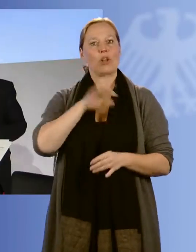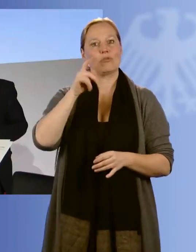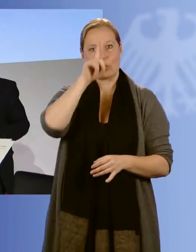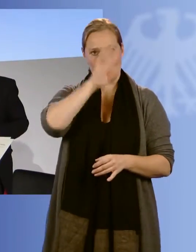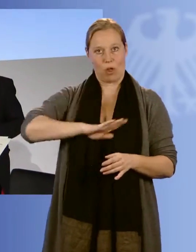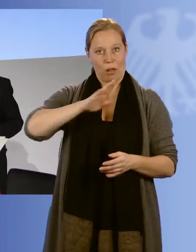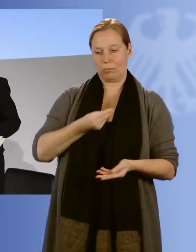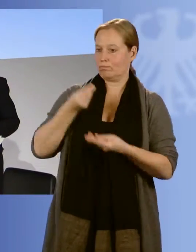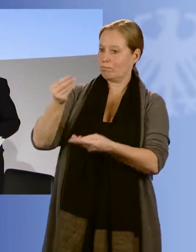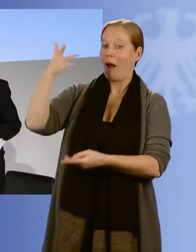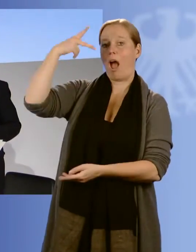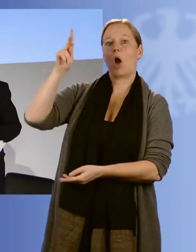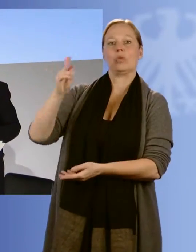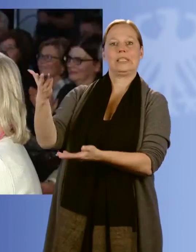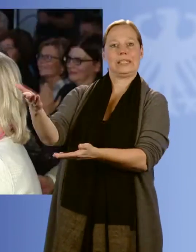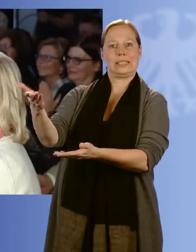für Norbert Kunz.